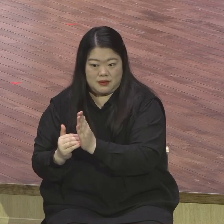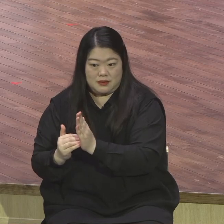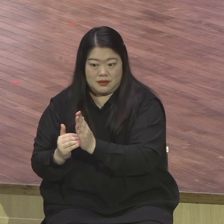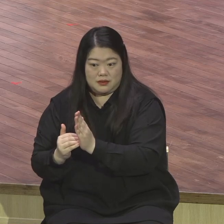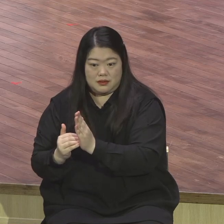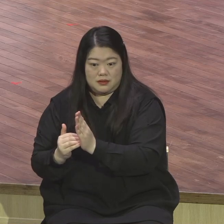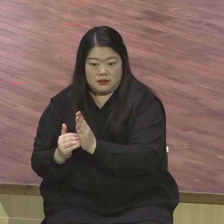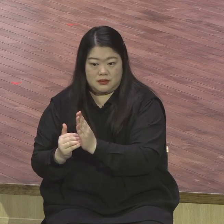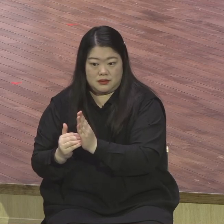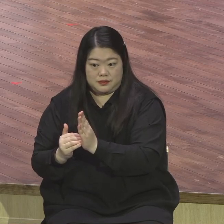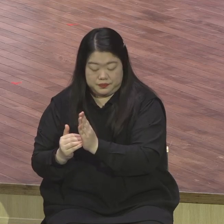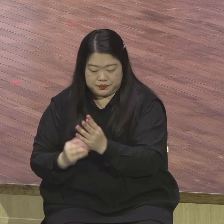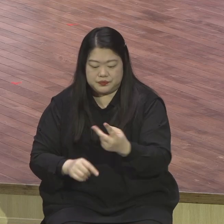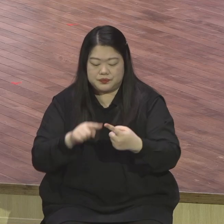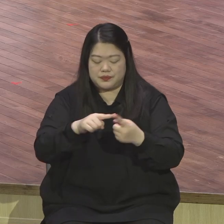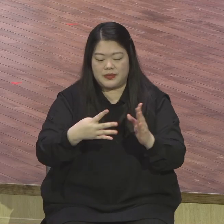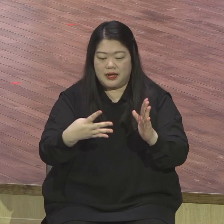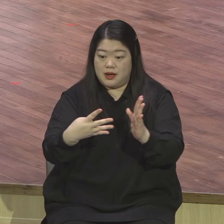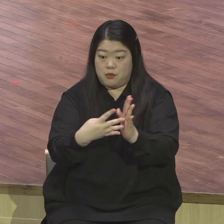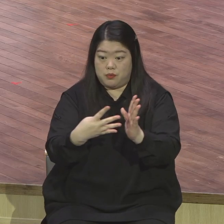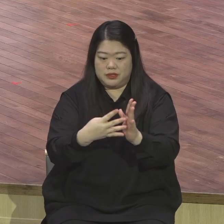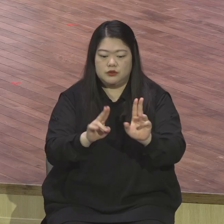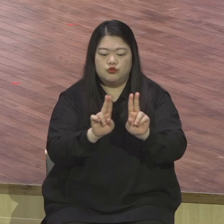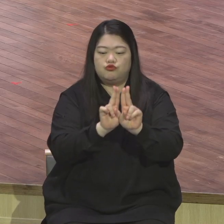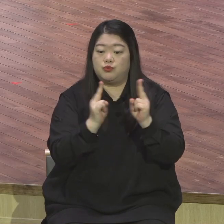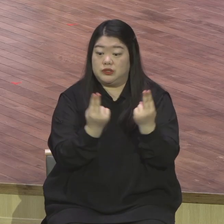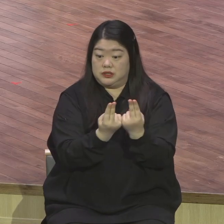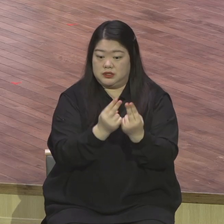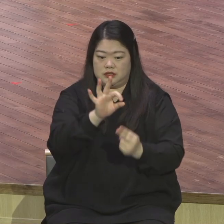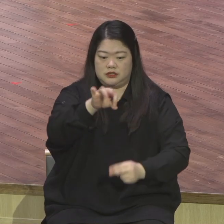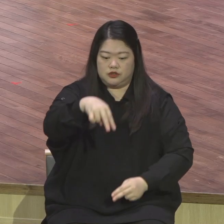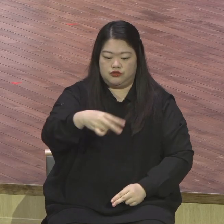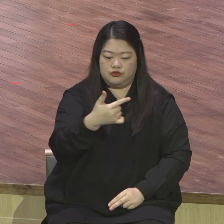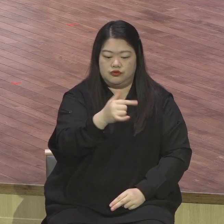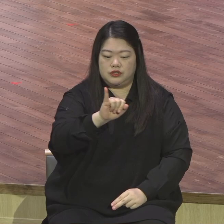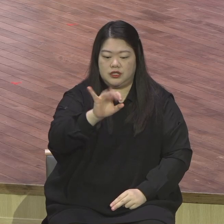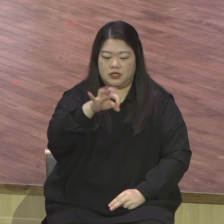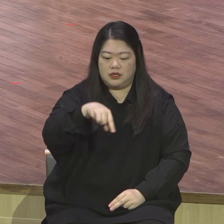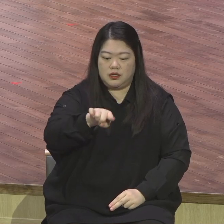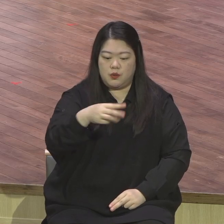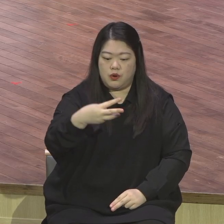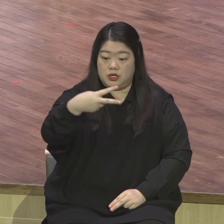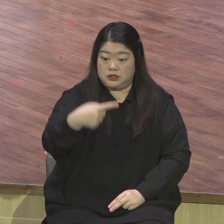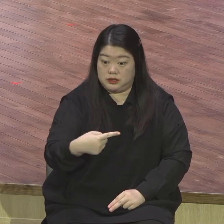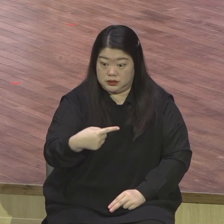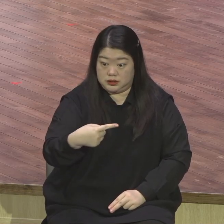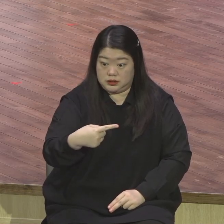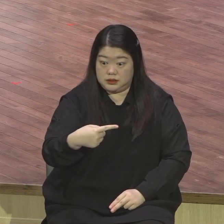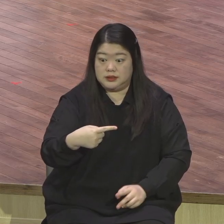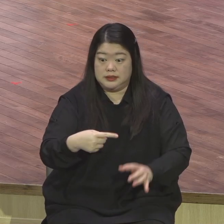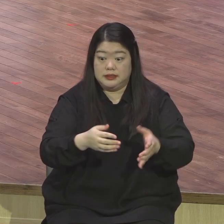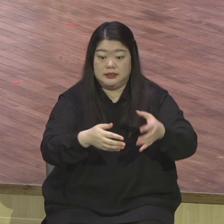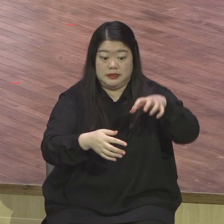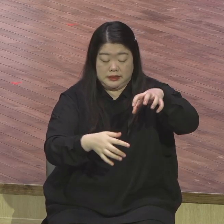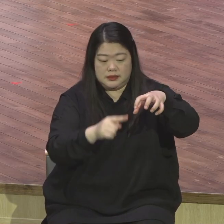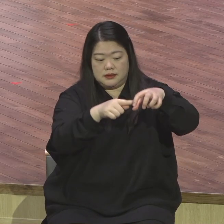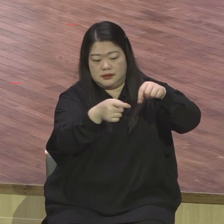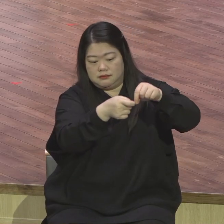사단법인 유니월드의 글로벌 리더학교가 서울시 교육청으로부터 그렇게 서울시